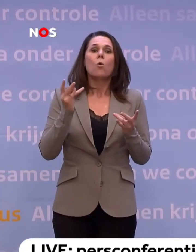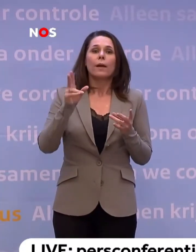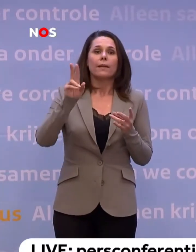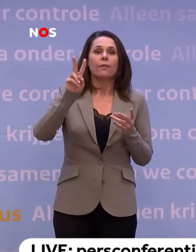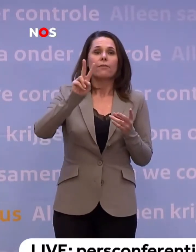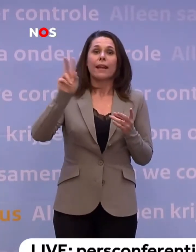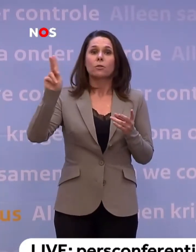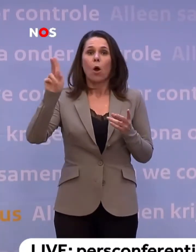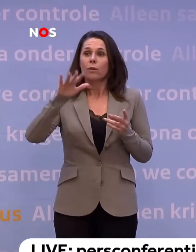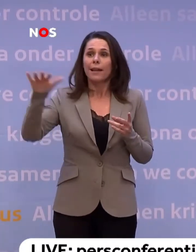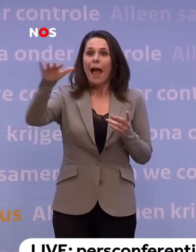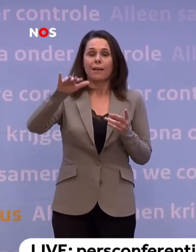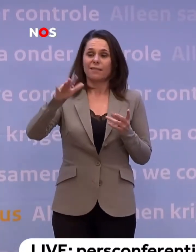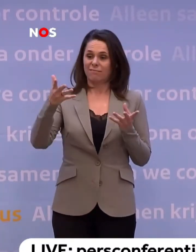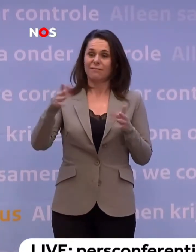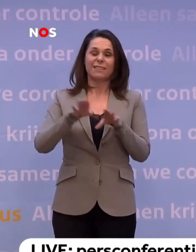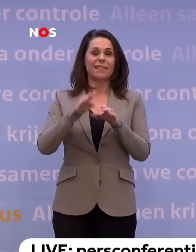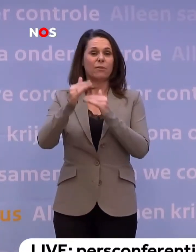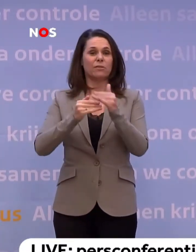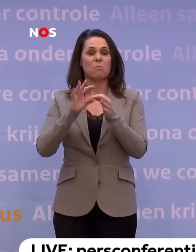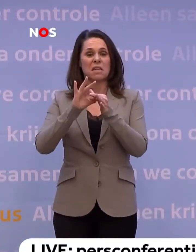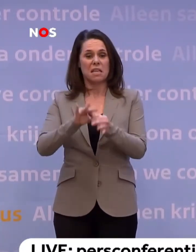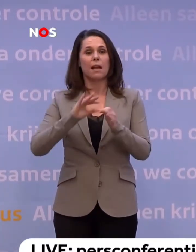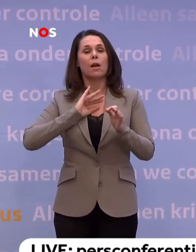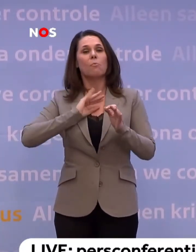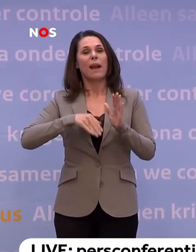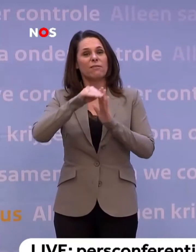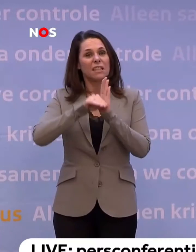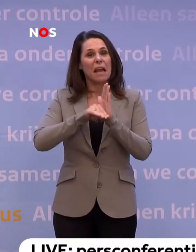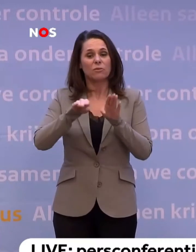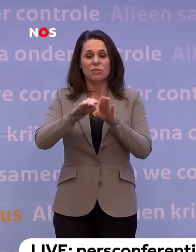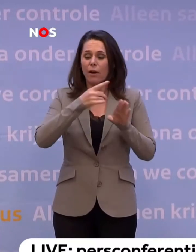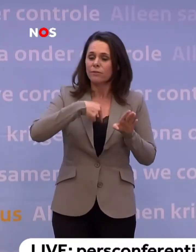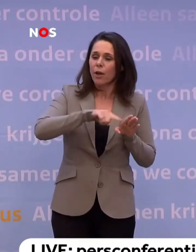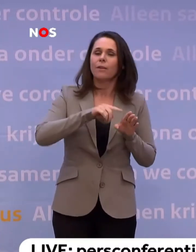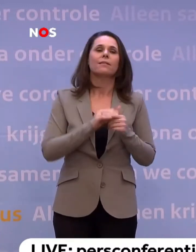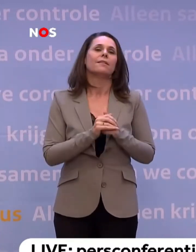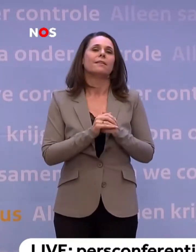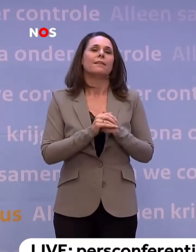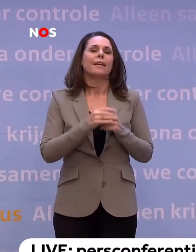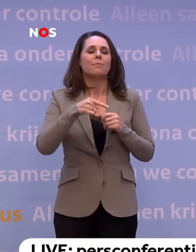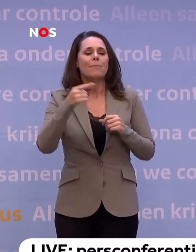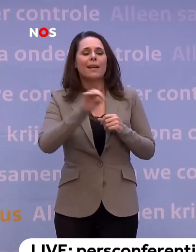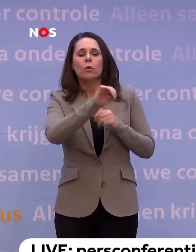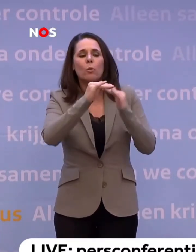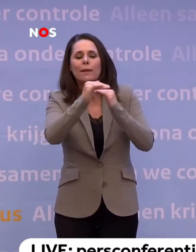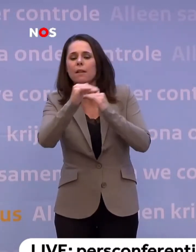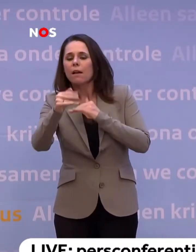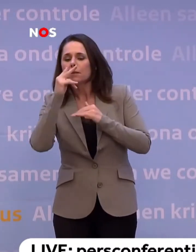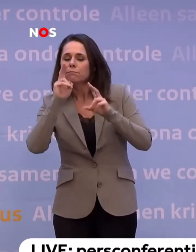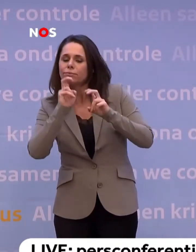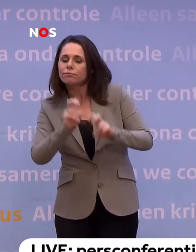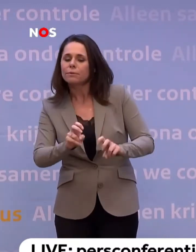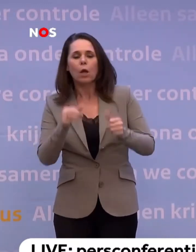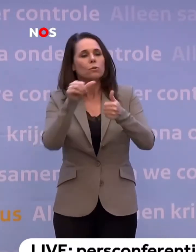natuurlijk ook een land dat echt gewoon hecht... ...op dezelfde manier hecht als wij aan privacyregels. Ook in meerdere Europese landen wordt op dit moment gekeken... ...naar de toepasbaarheid van zo'n